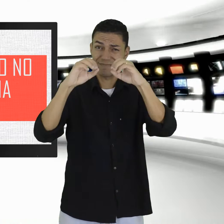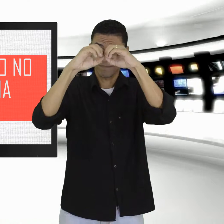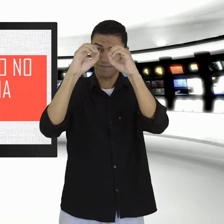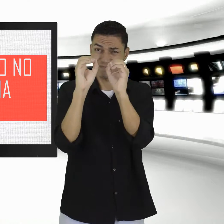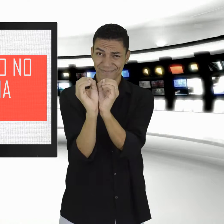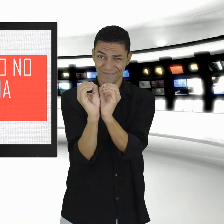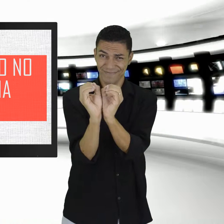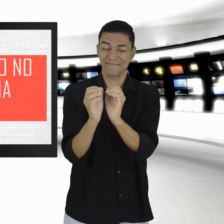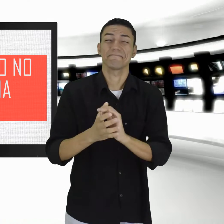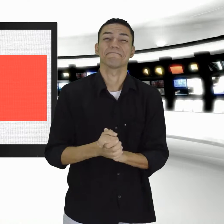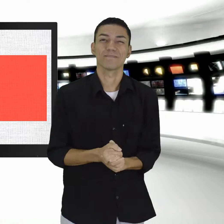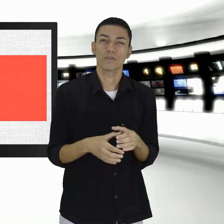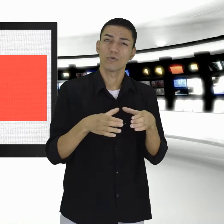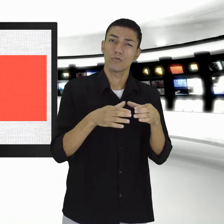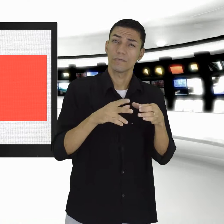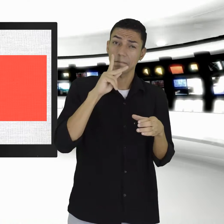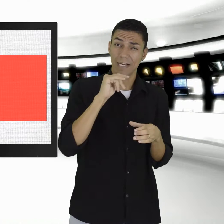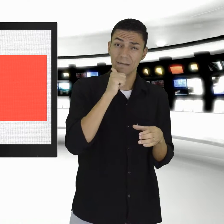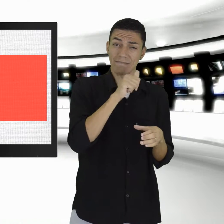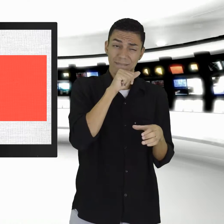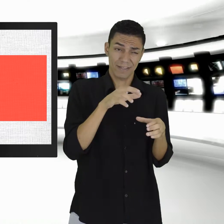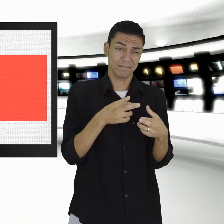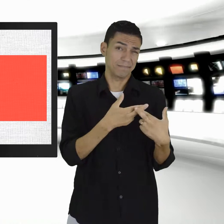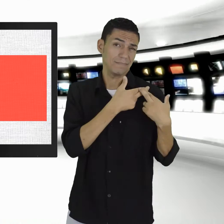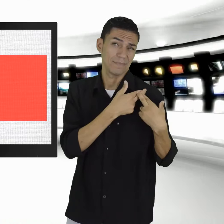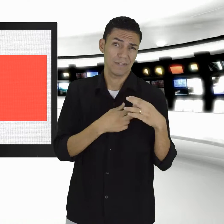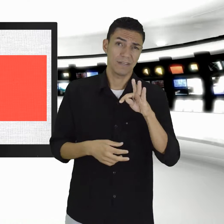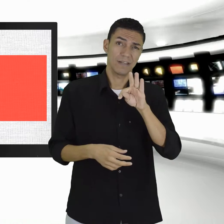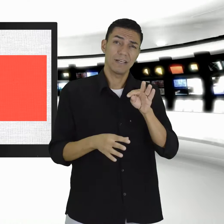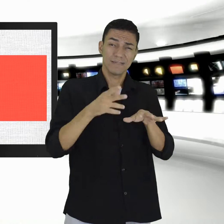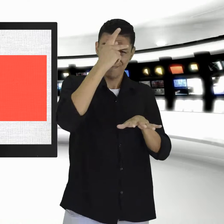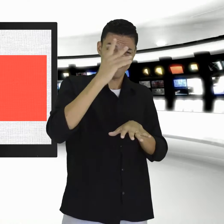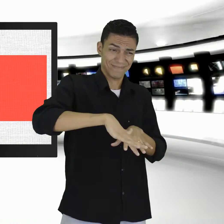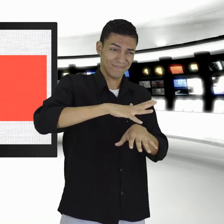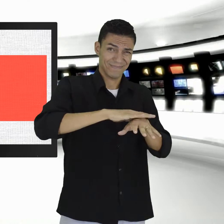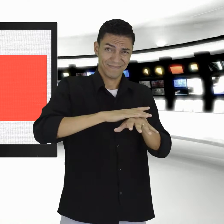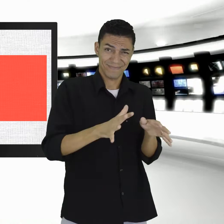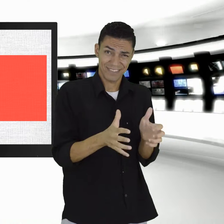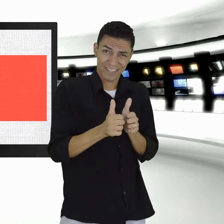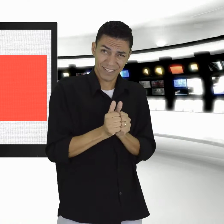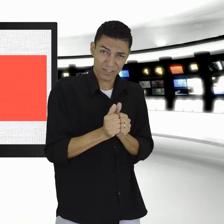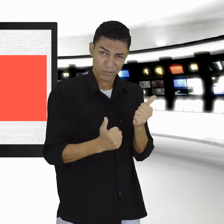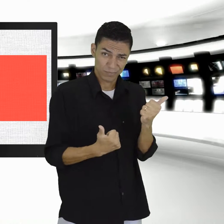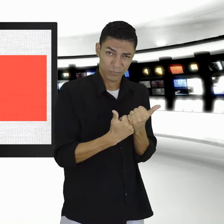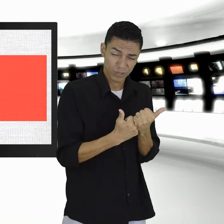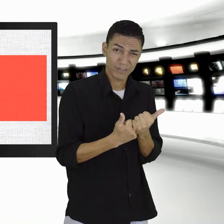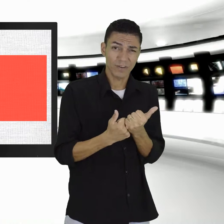O Grupo de Pais, TA Apoio, organizou uma sessão exclusiva de cinema voltada para crianças autistas